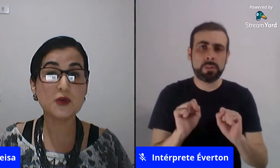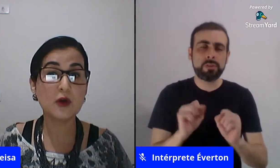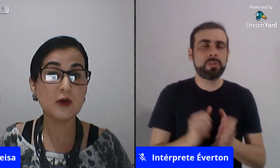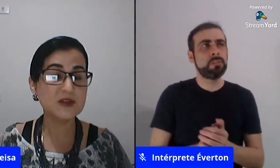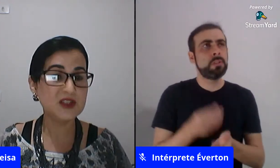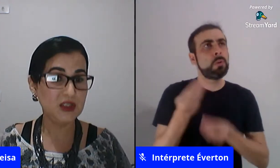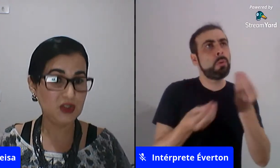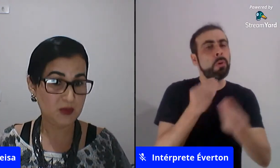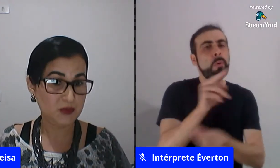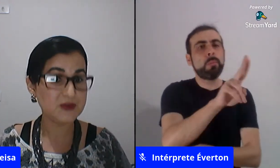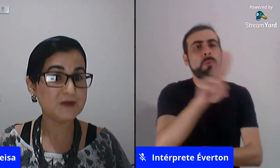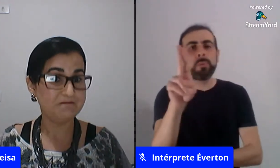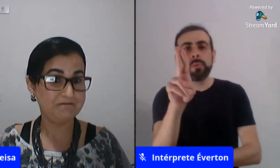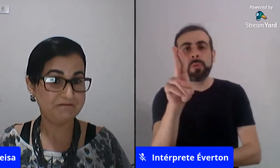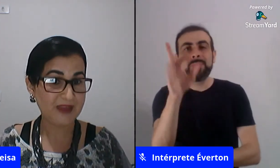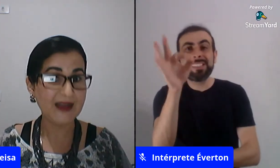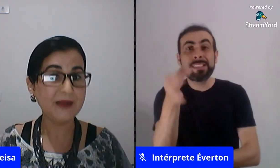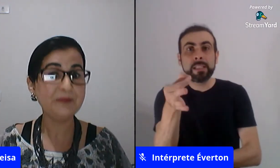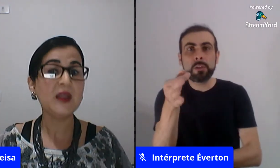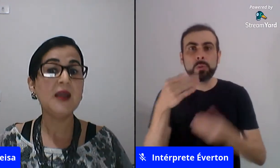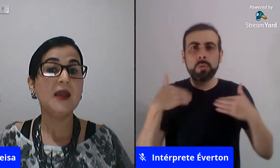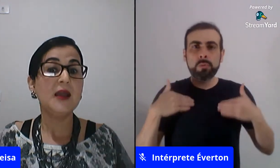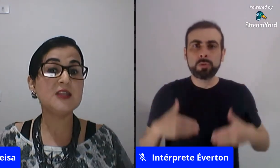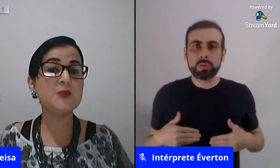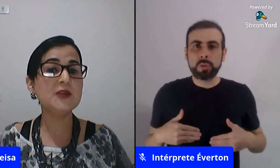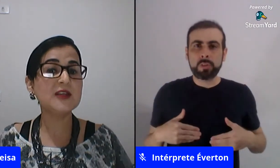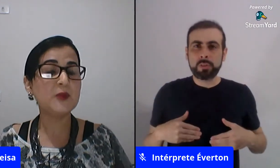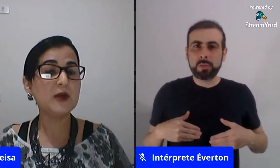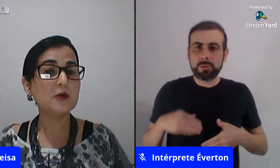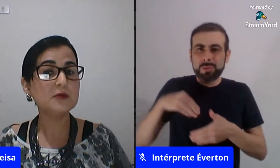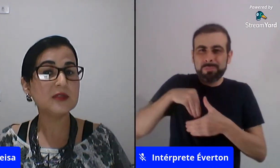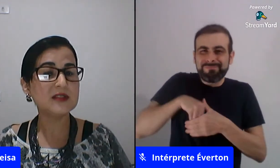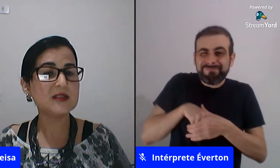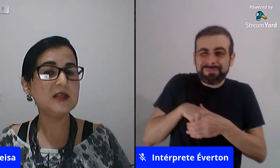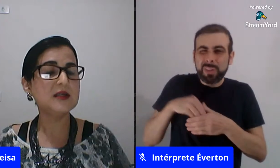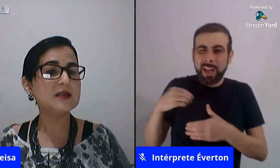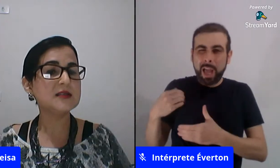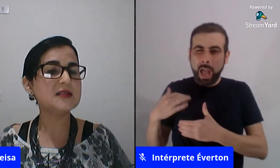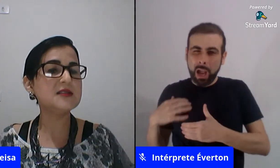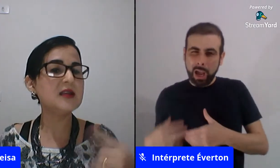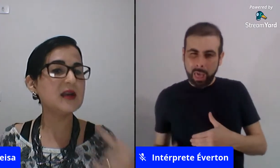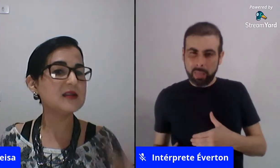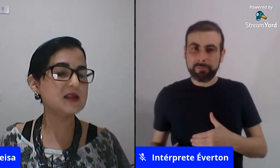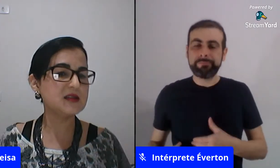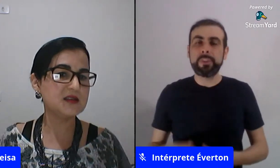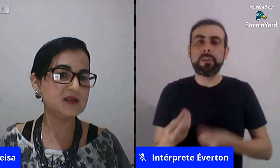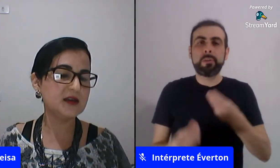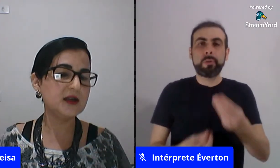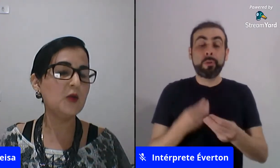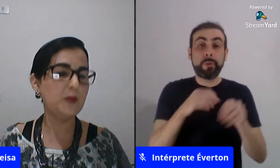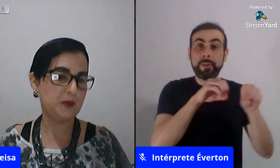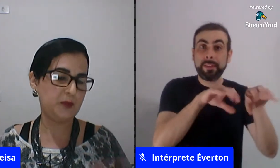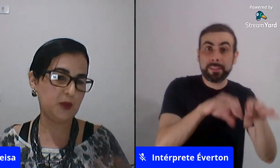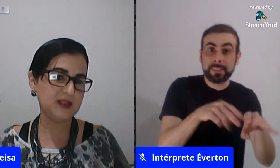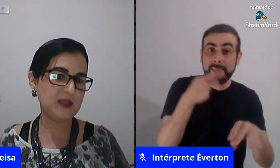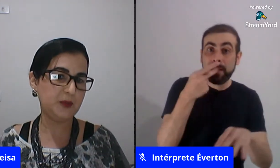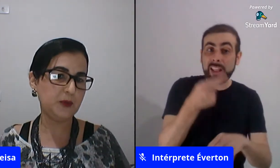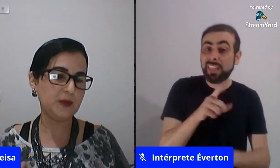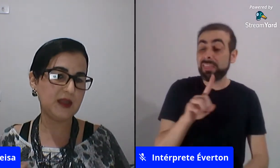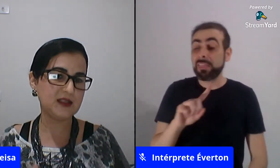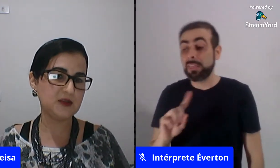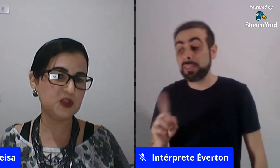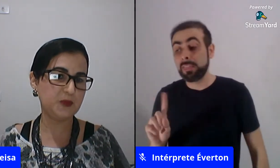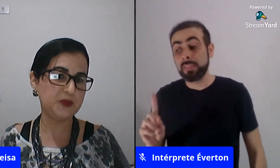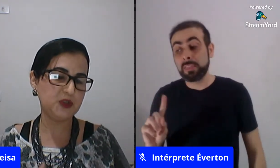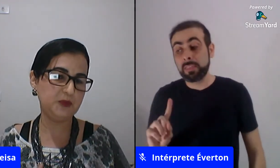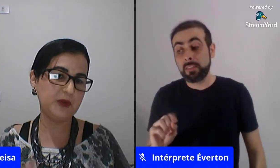sempre para os órgãos íntimos tá responder as perguntas das crianças ensinar as crianças dizer não por exemplo